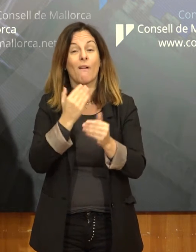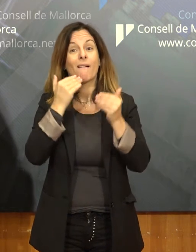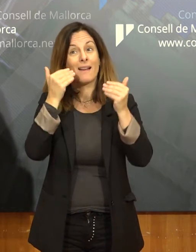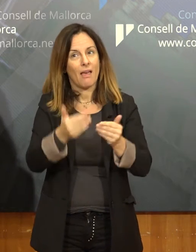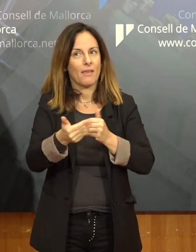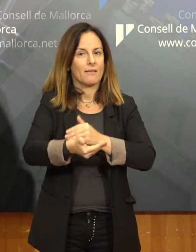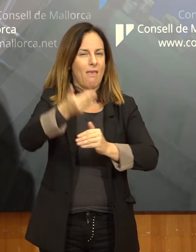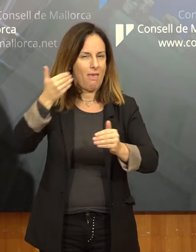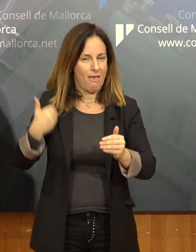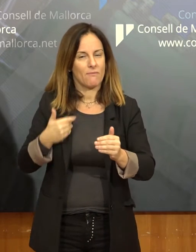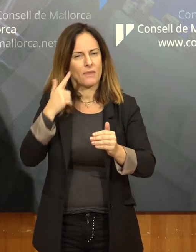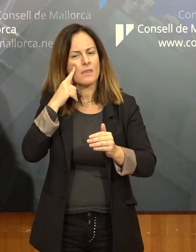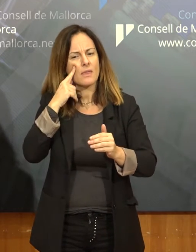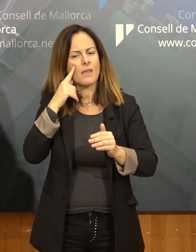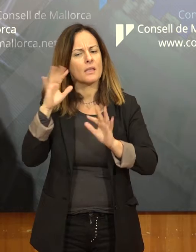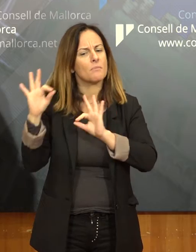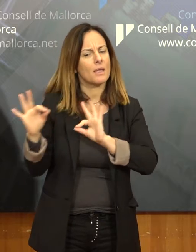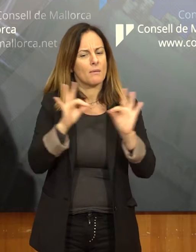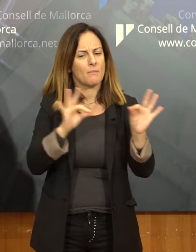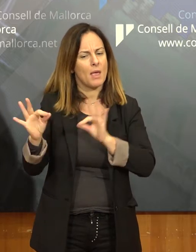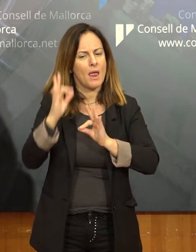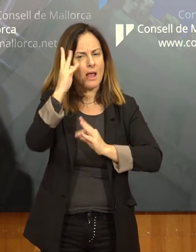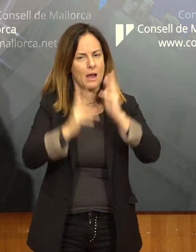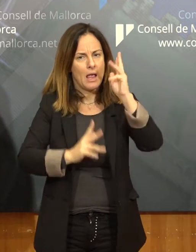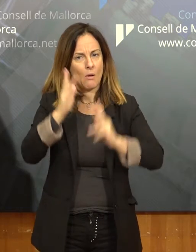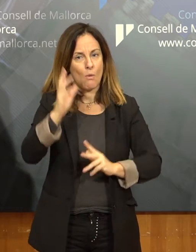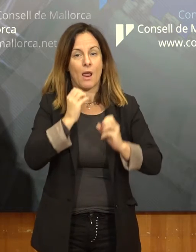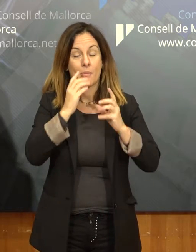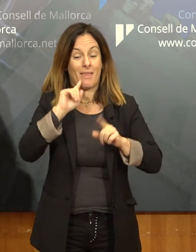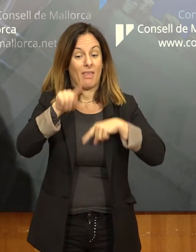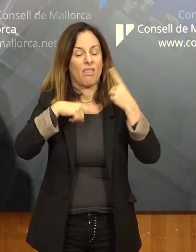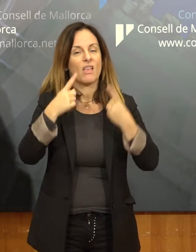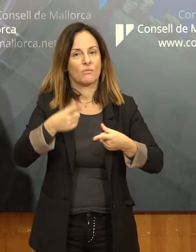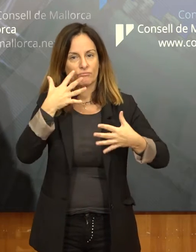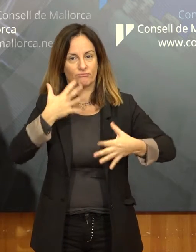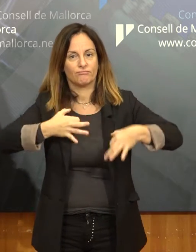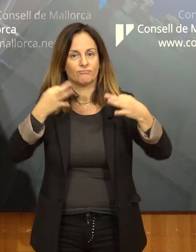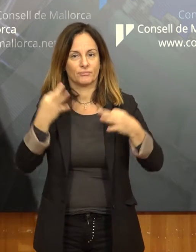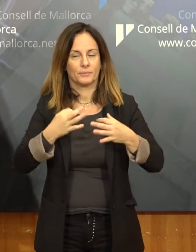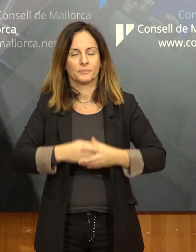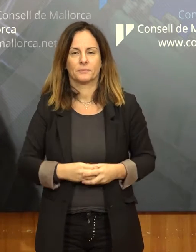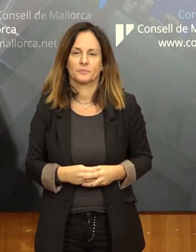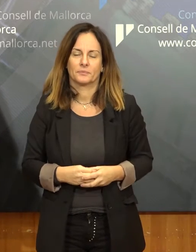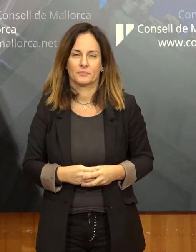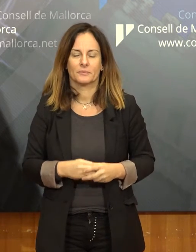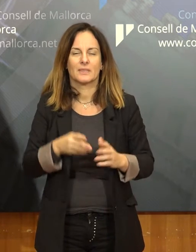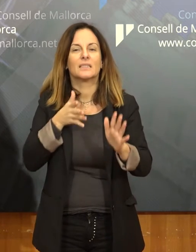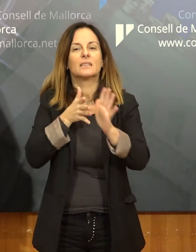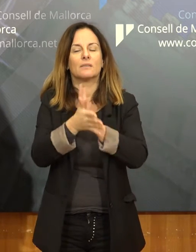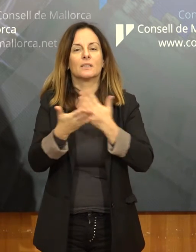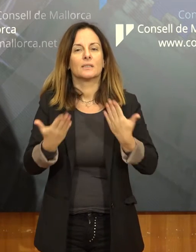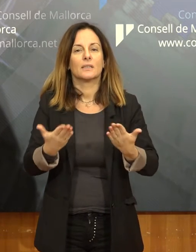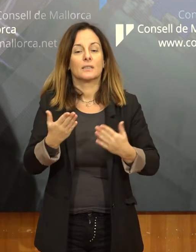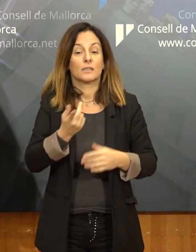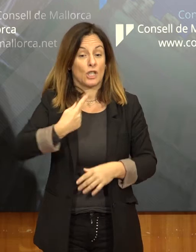prudent i a una ajustada gestió que hem fet aquest temps. Què vol dir això? Doncs que